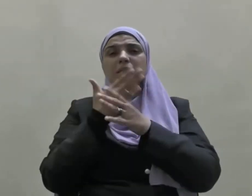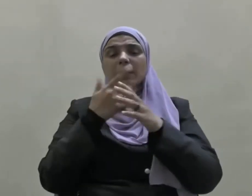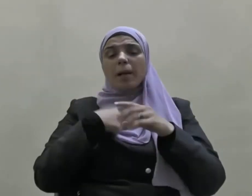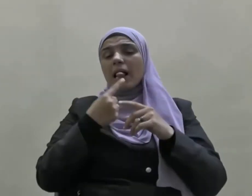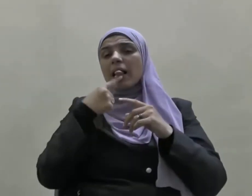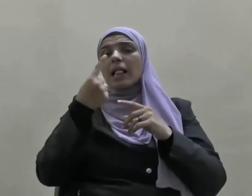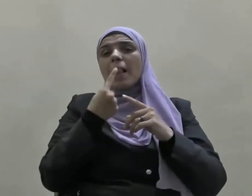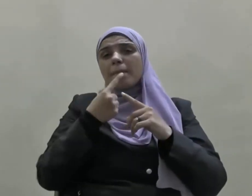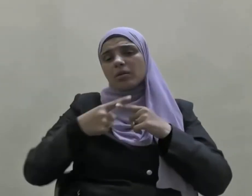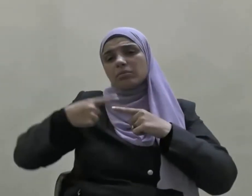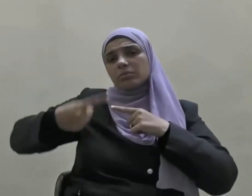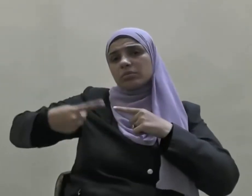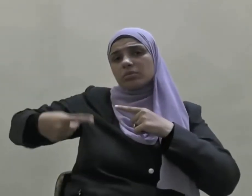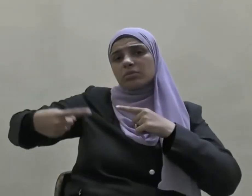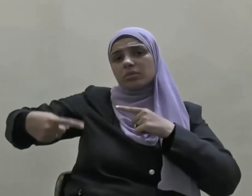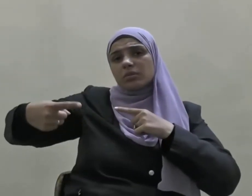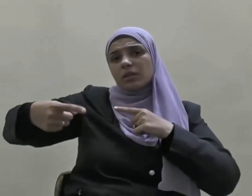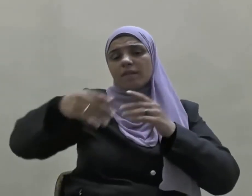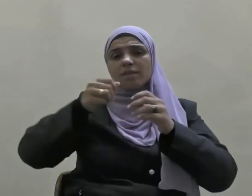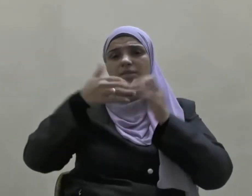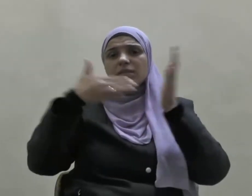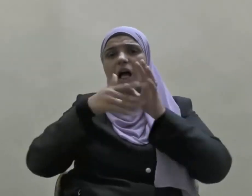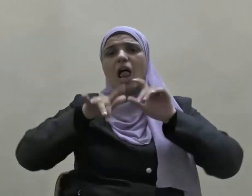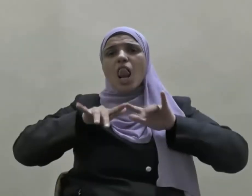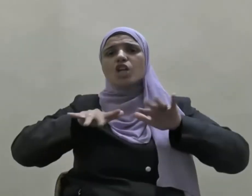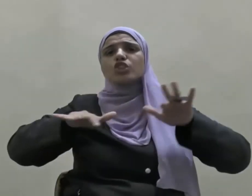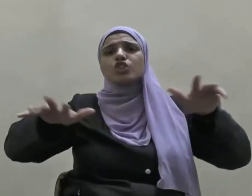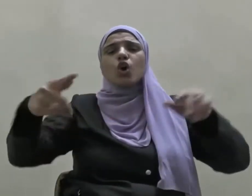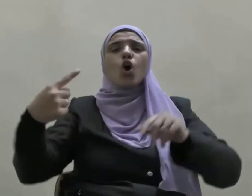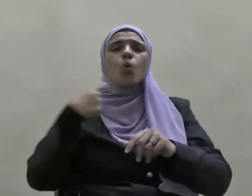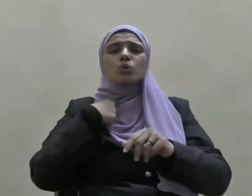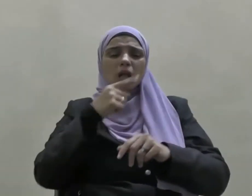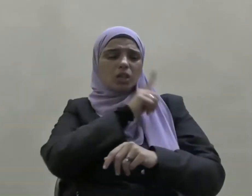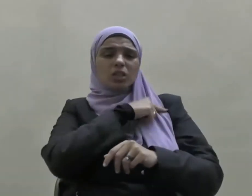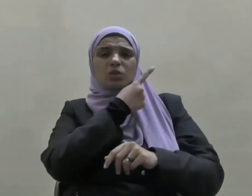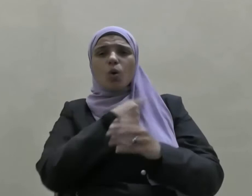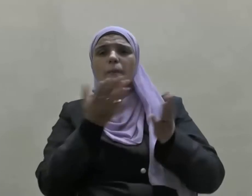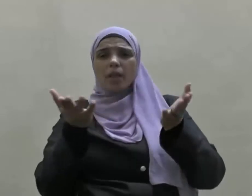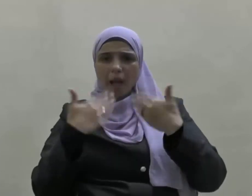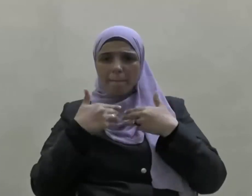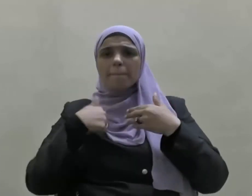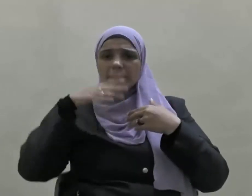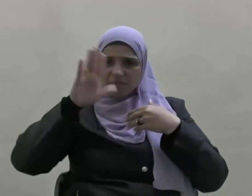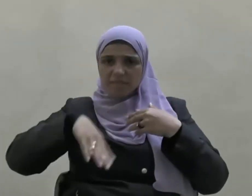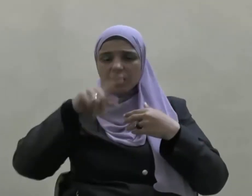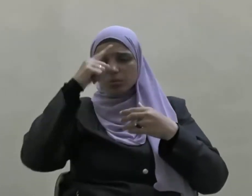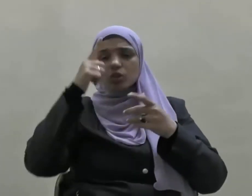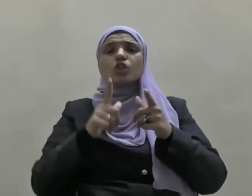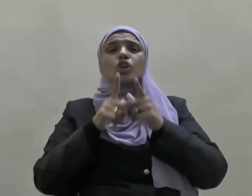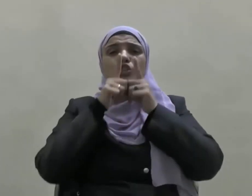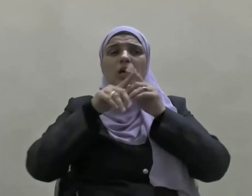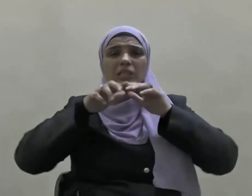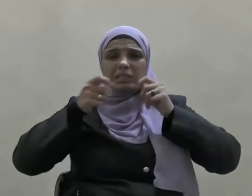في ترديدها إسهام في ترويجها ونشرها فالشائعات تزداد